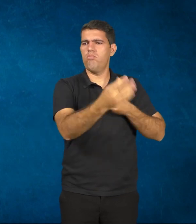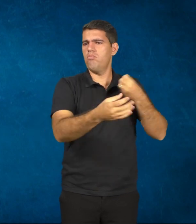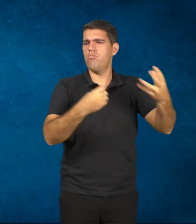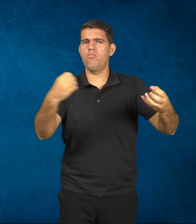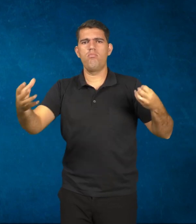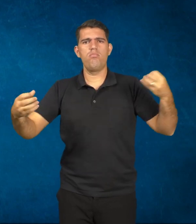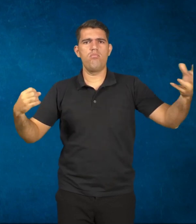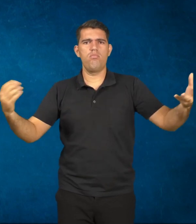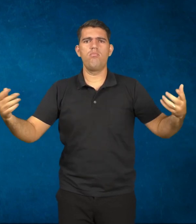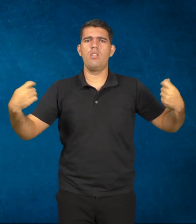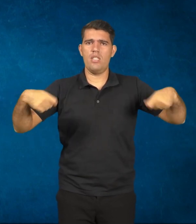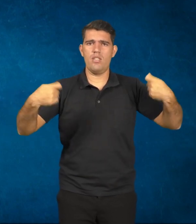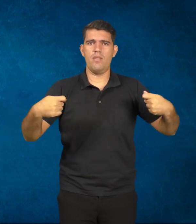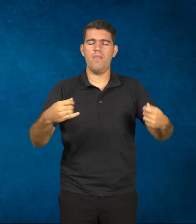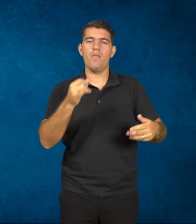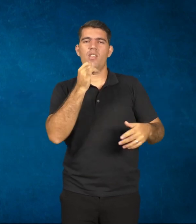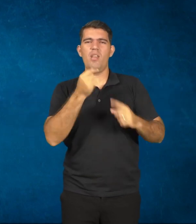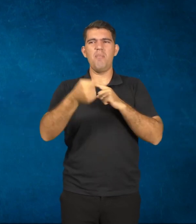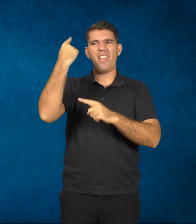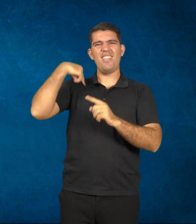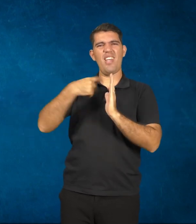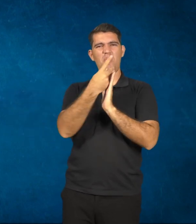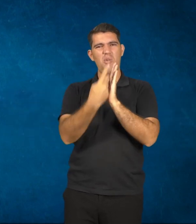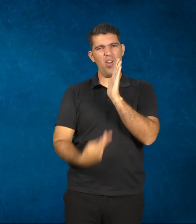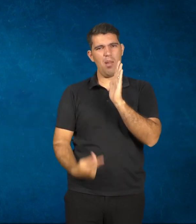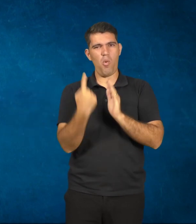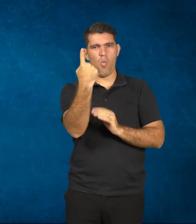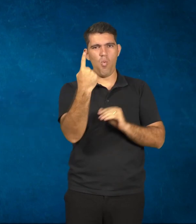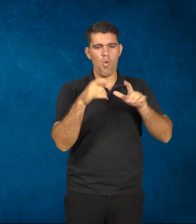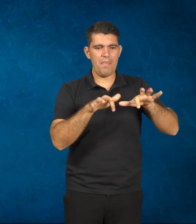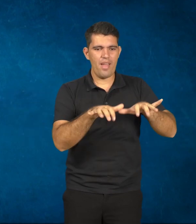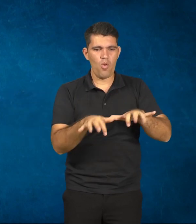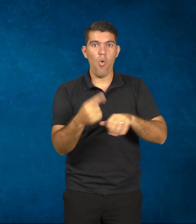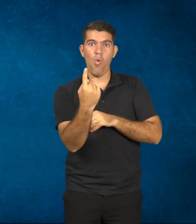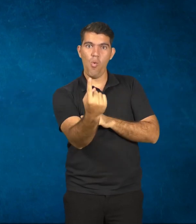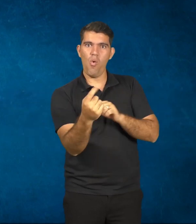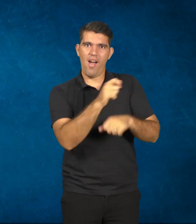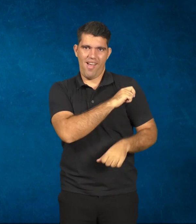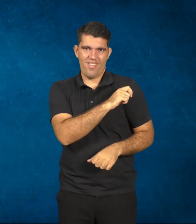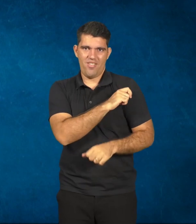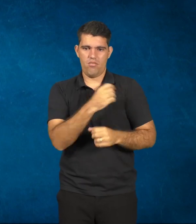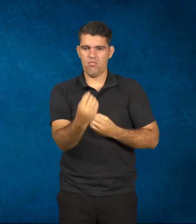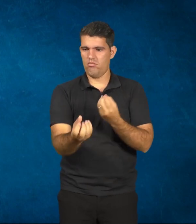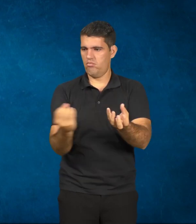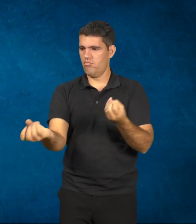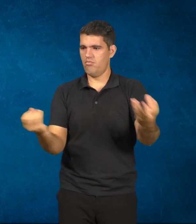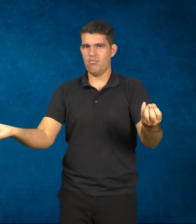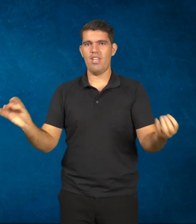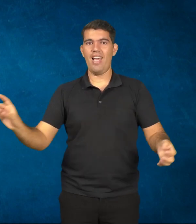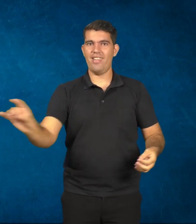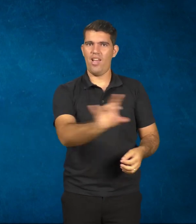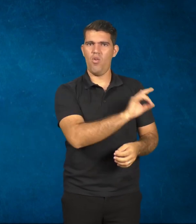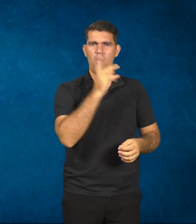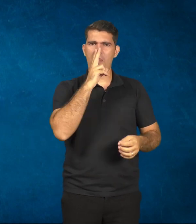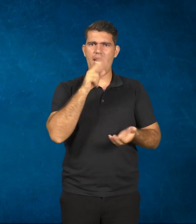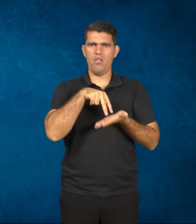no programa Um Computador por Aluno, que foi a última política, assim, bem que eu conheço, bem consistente do MEC, até 2010,